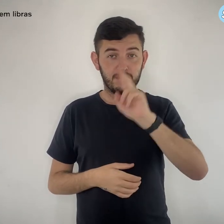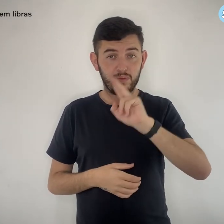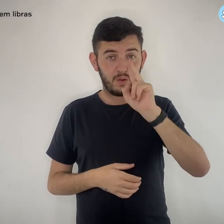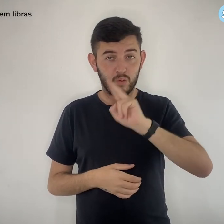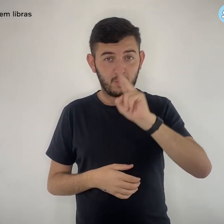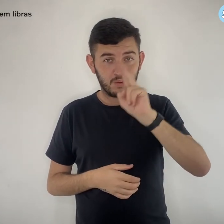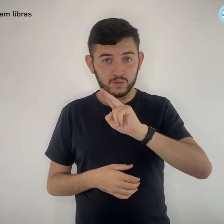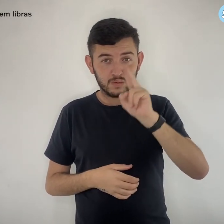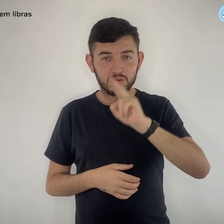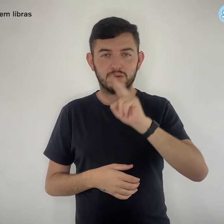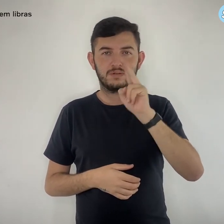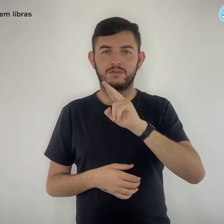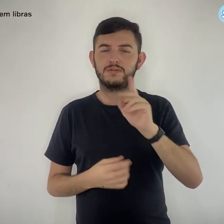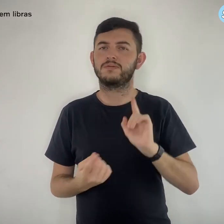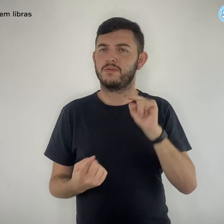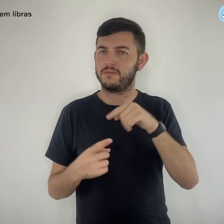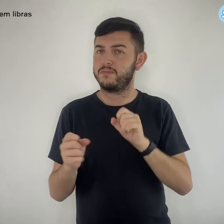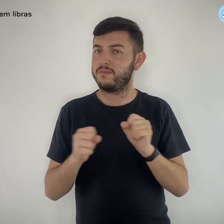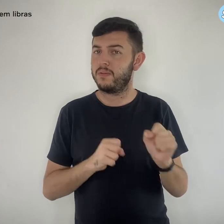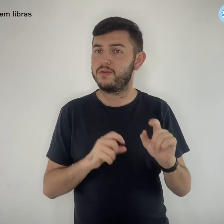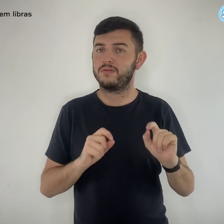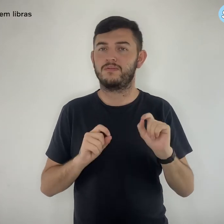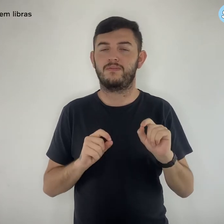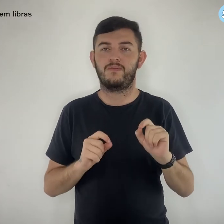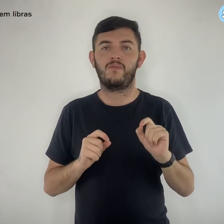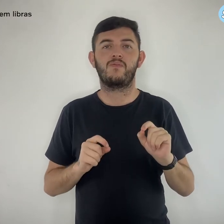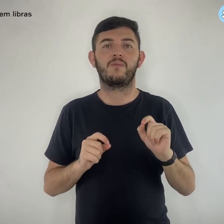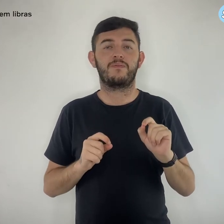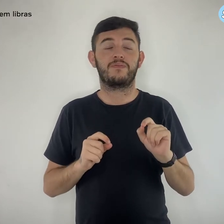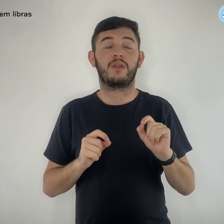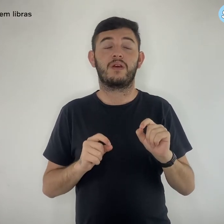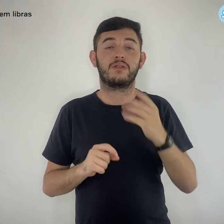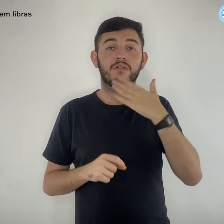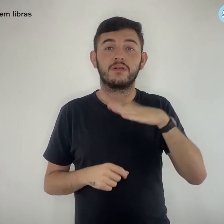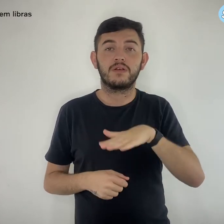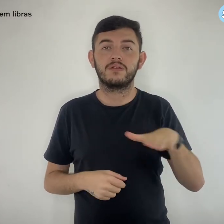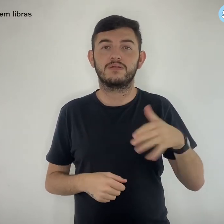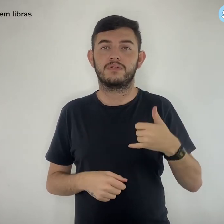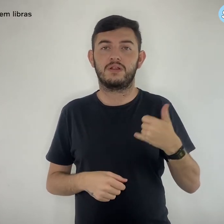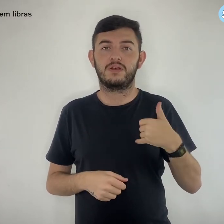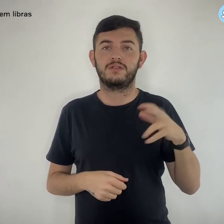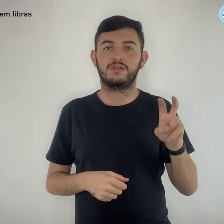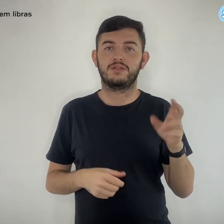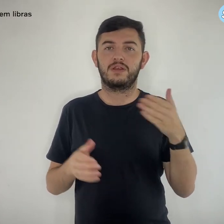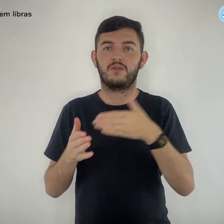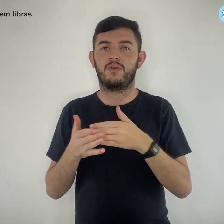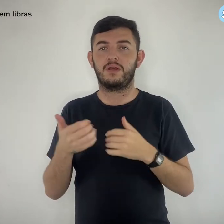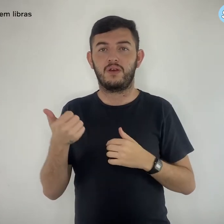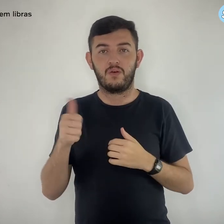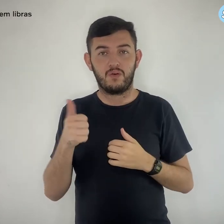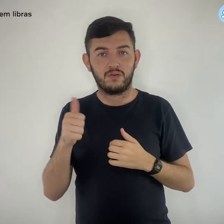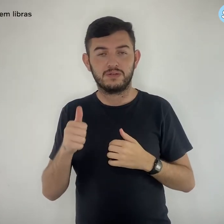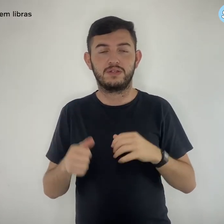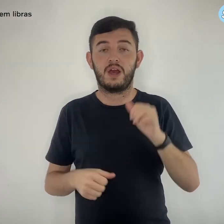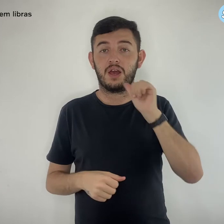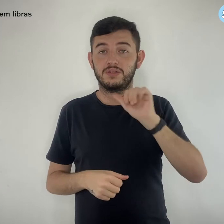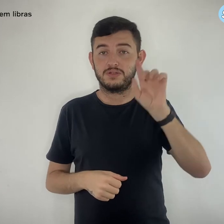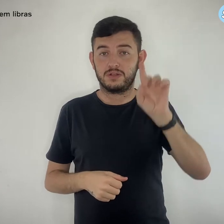Diante da urgência em acelerar a imunização do público de 5 a 11 anos, a diretora do